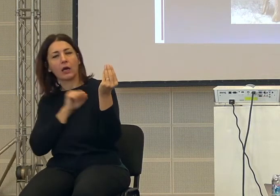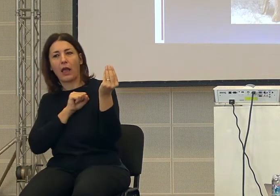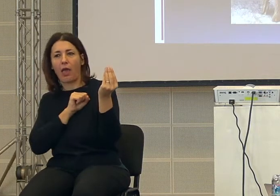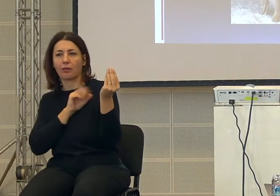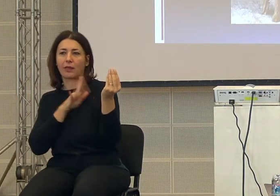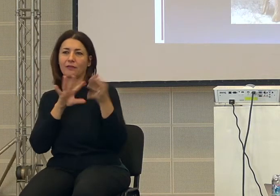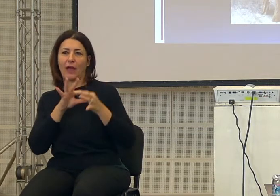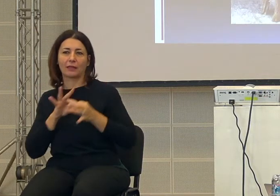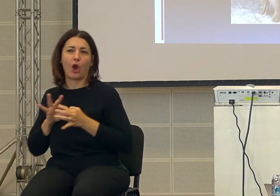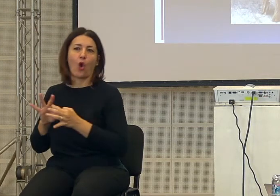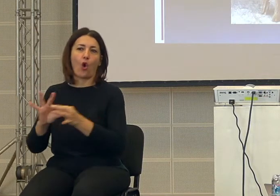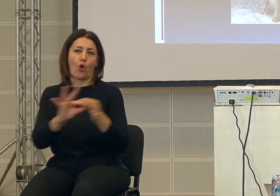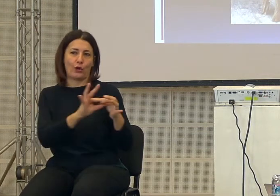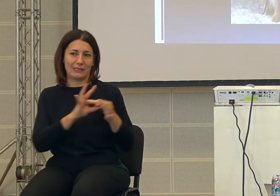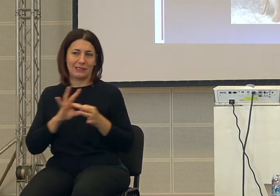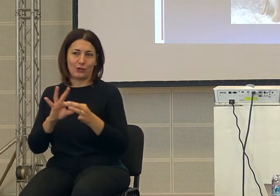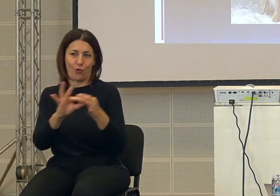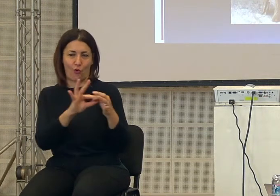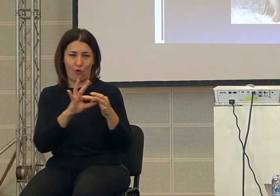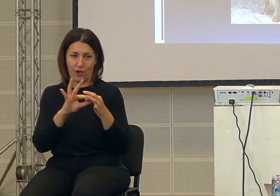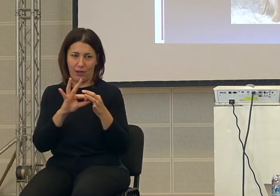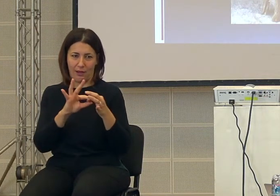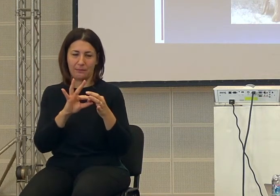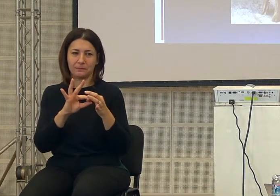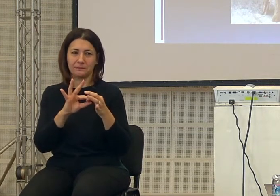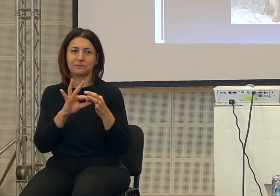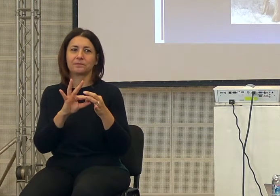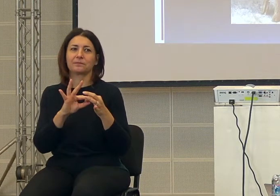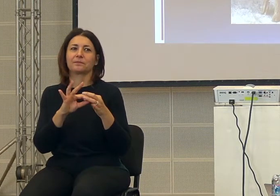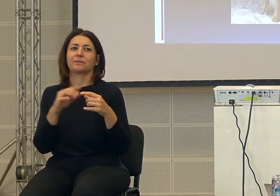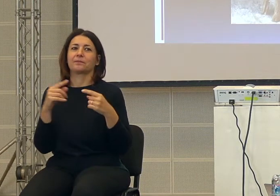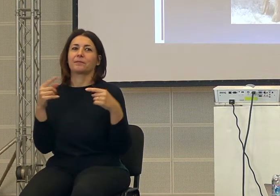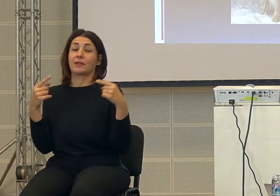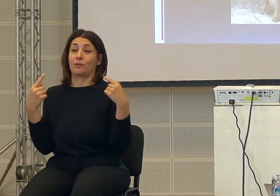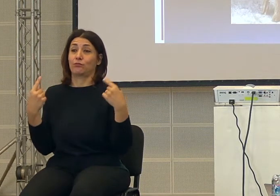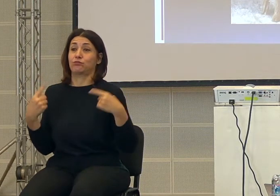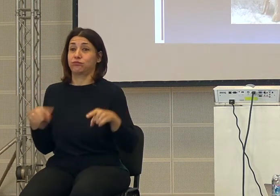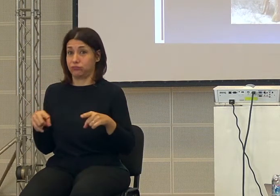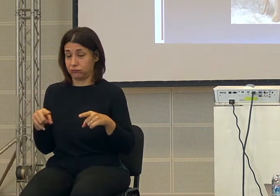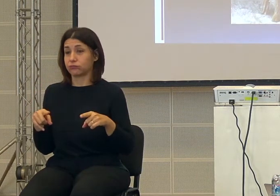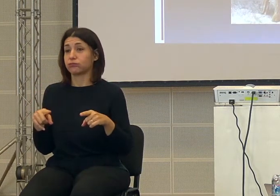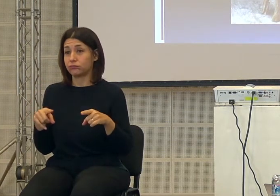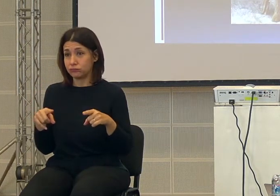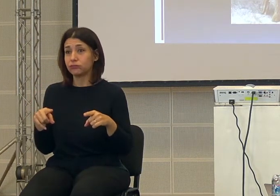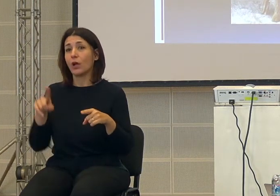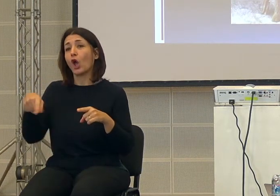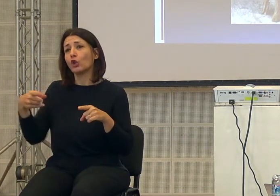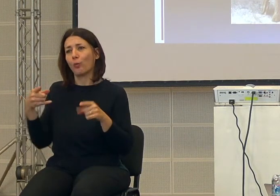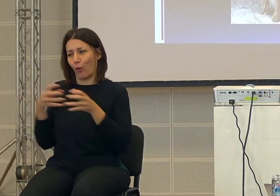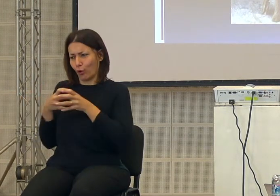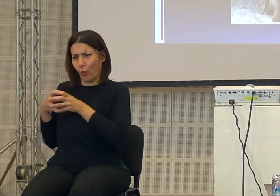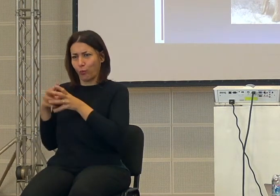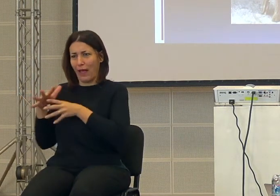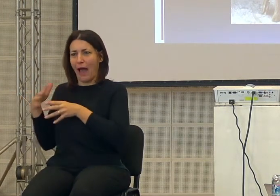più stretta di quella delle altre tribù. E questo è quello che si pensa che abbia determinato poi la scomparsa delle altre,